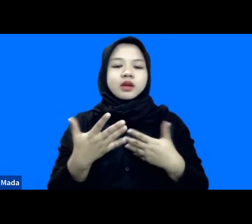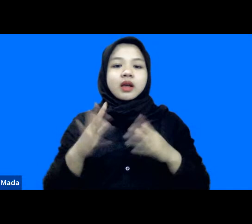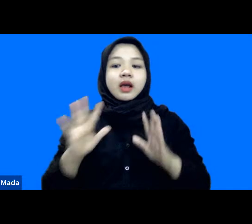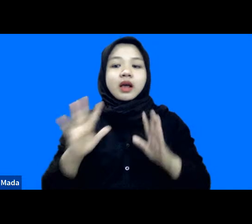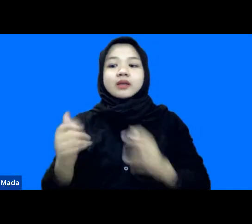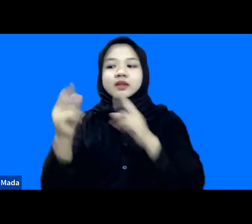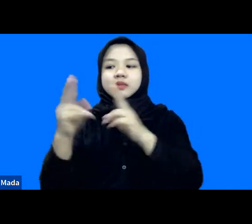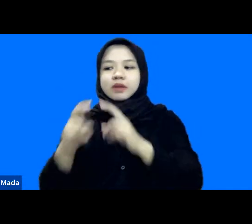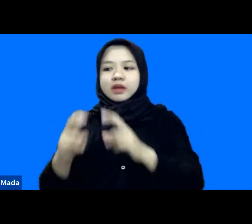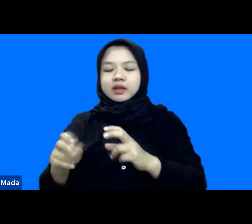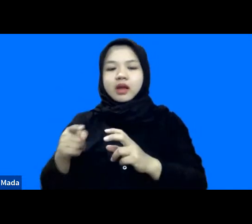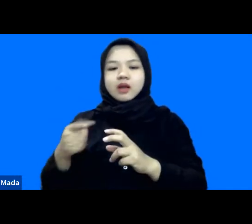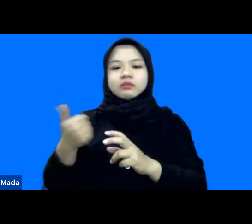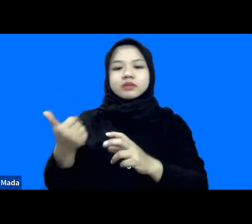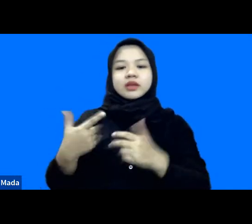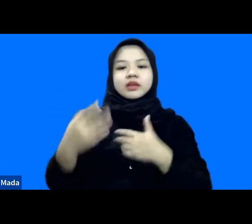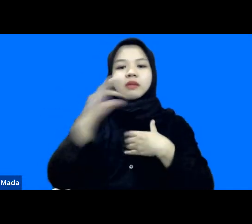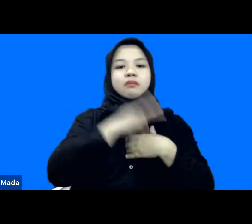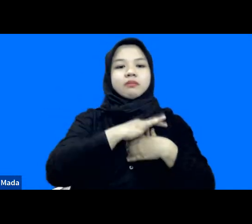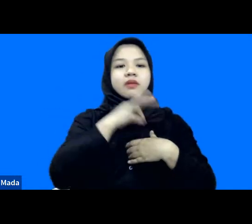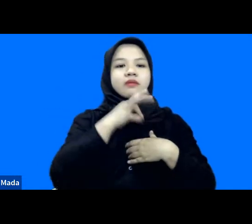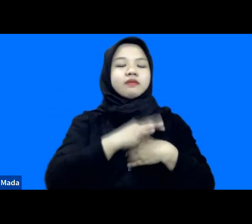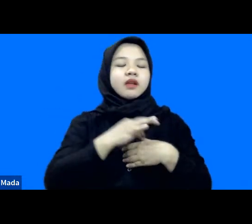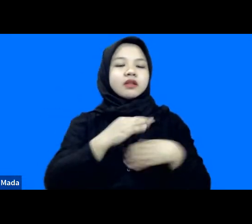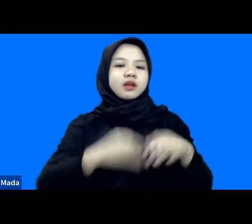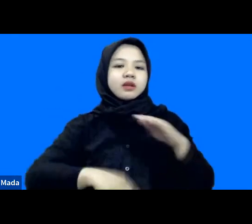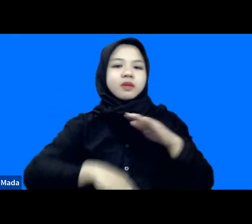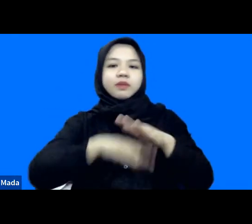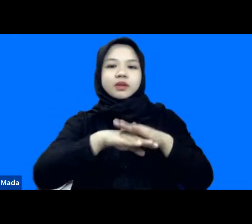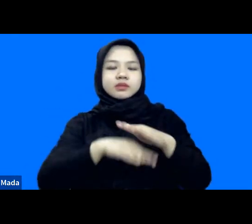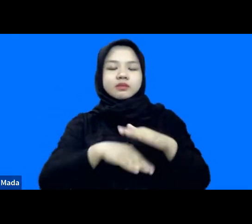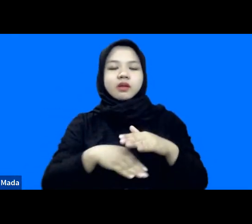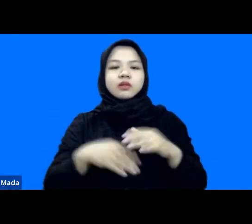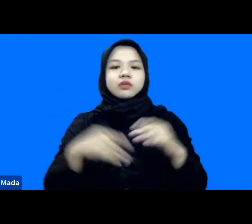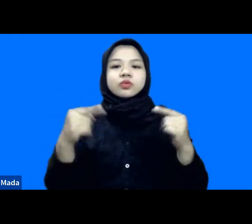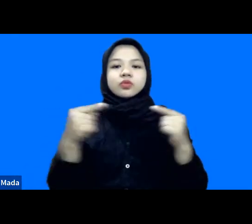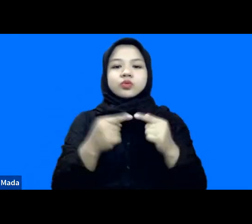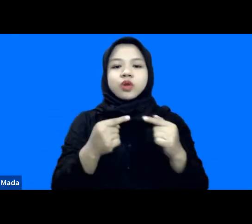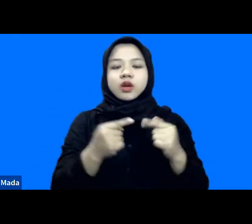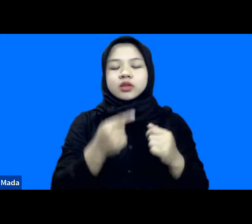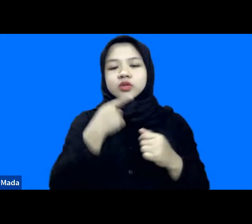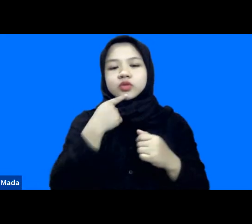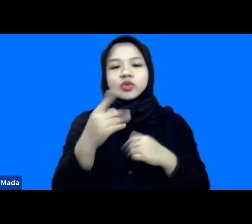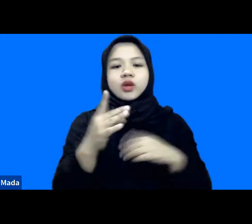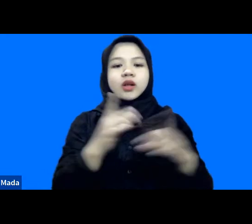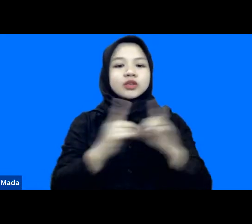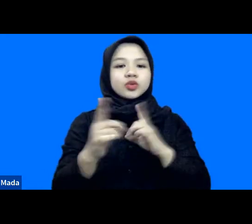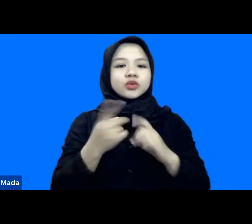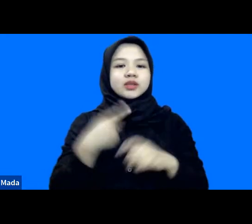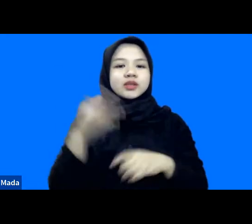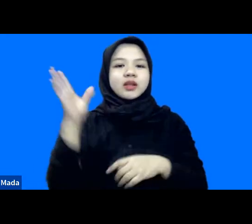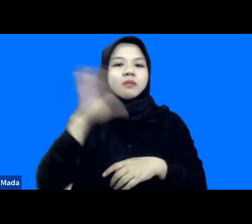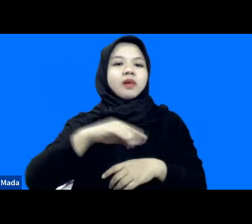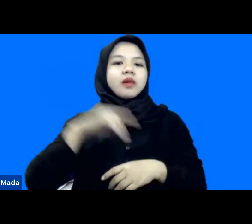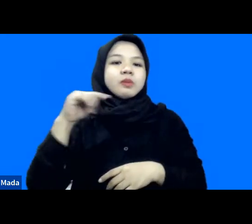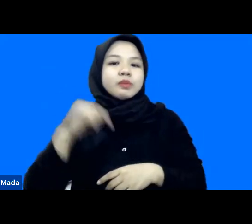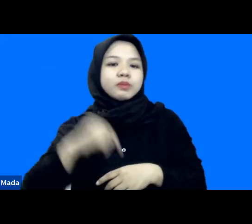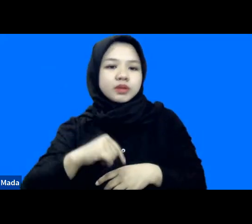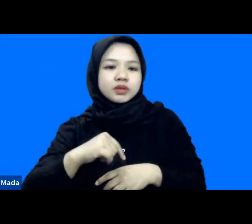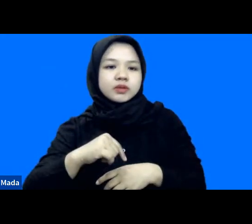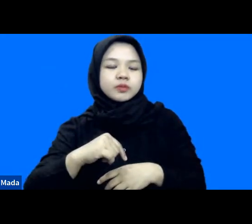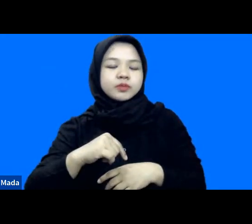itu bisa kita manfaatkan secara optimal kaitannya dengan diskusi kita pada malam hari ini adalah